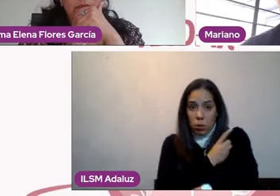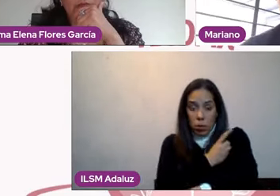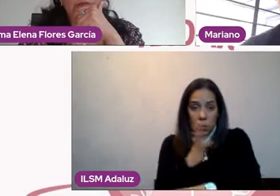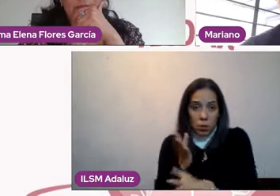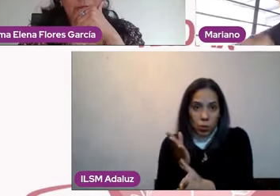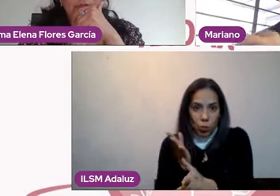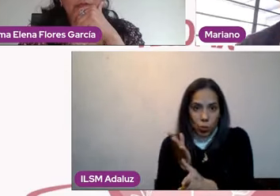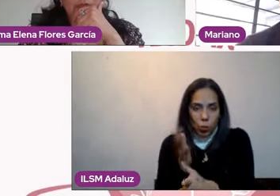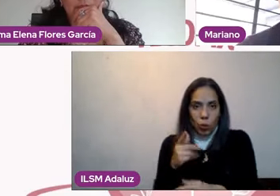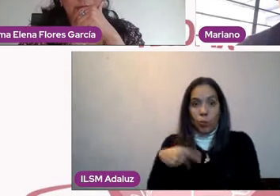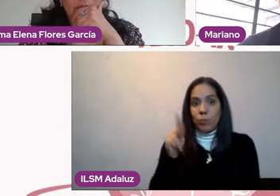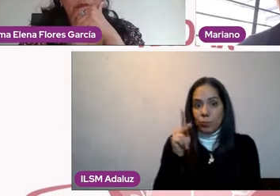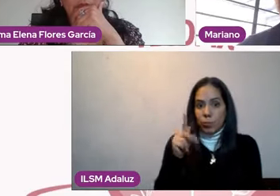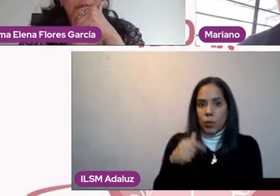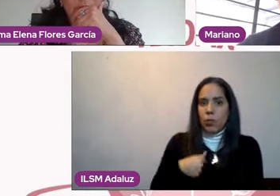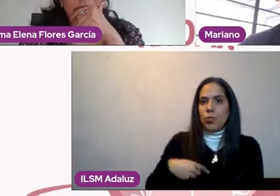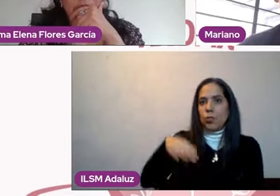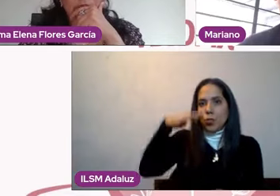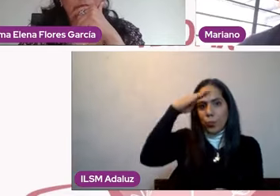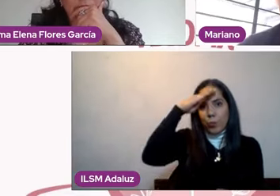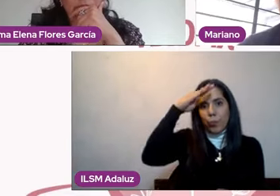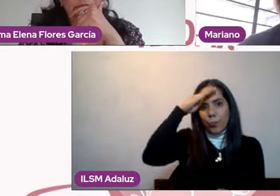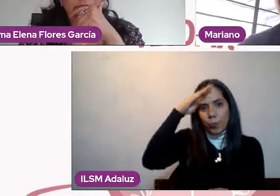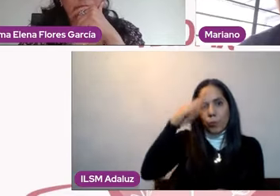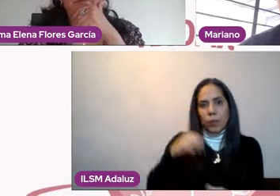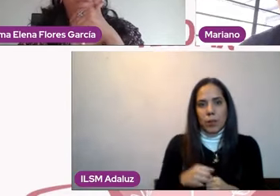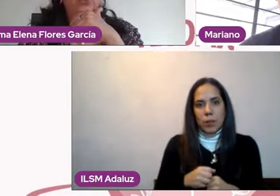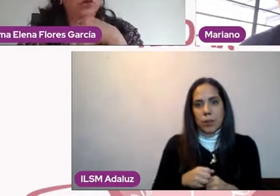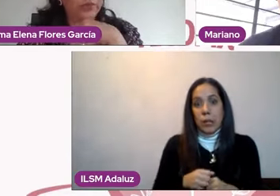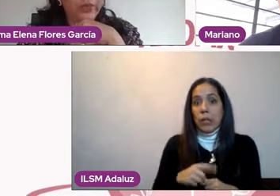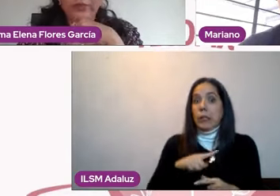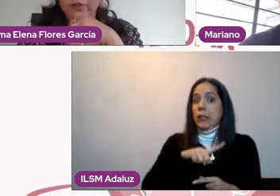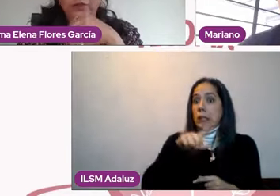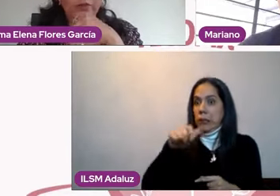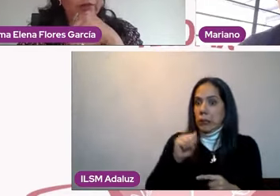está. Pero tengo que ser consciente de que eso tiene consecuencias.